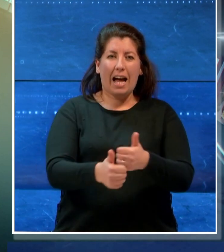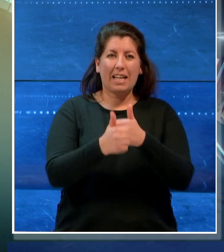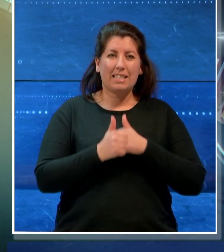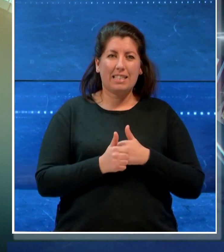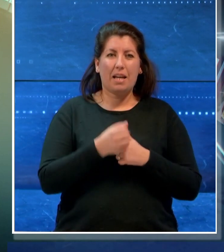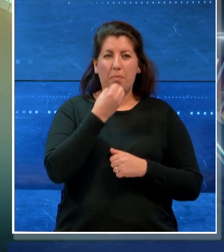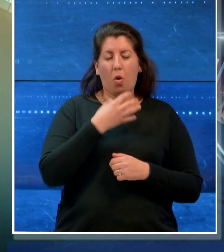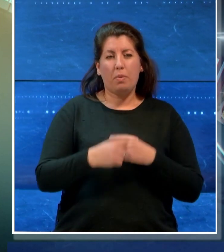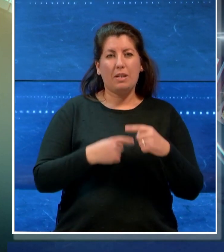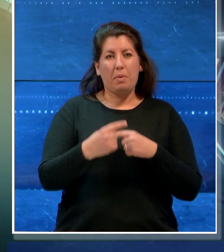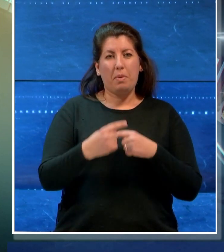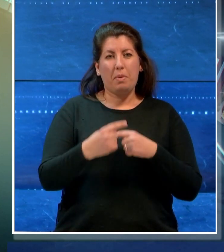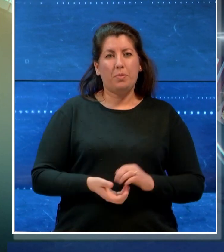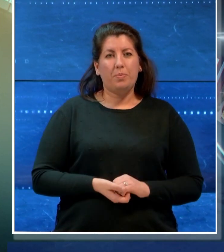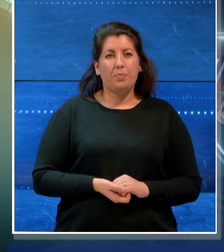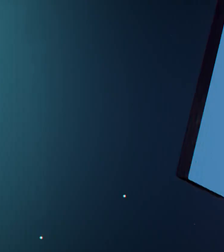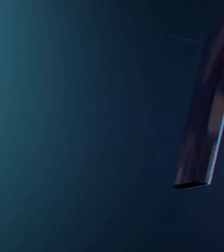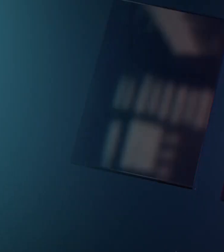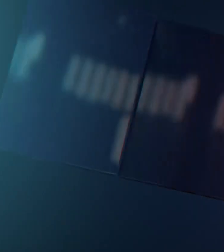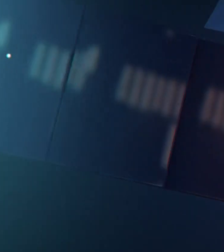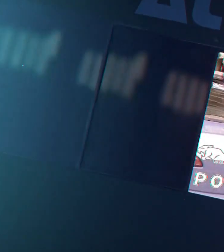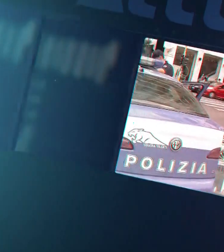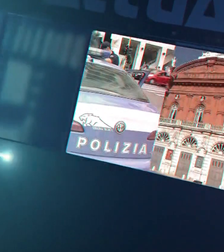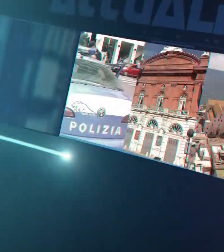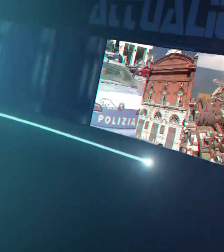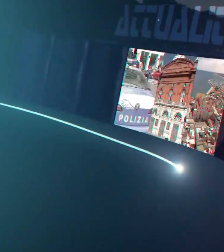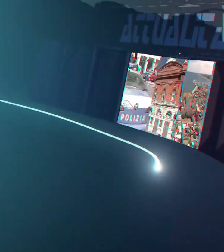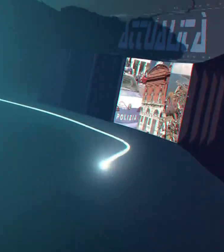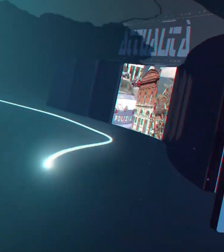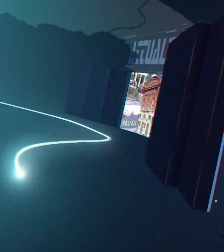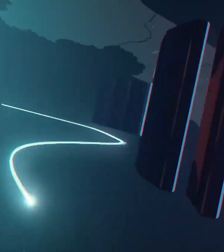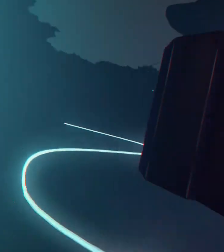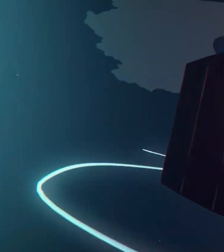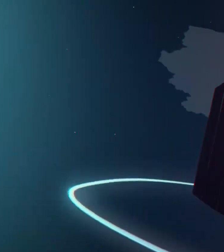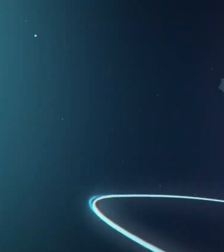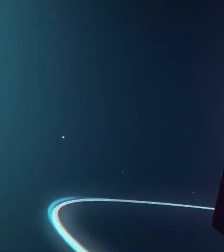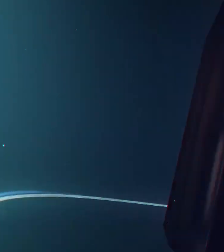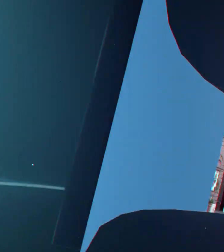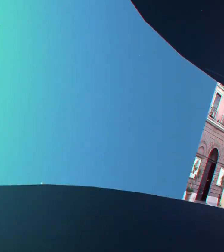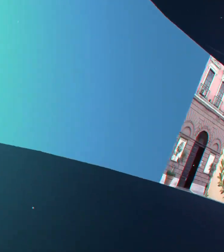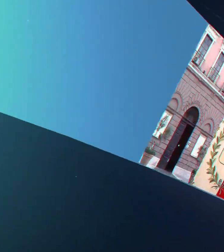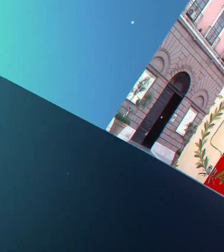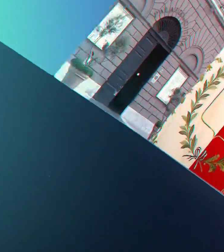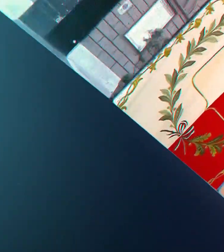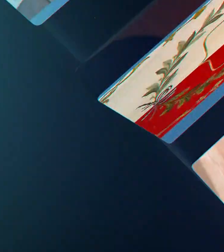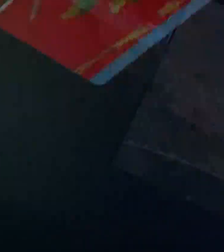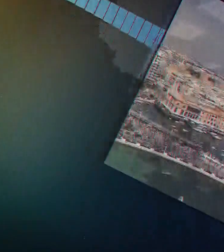seguito. Buon proseguimento. Grazie a tutti.